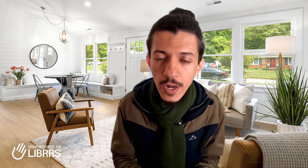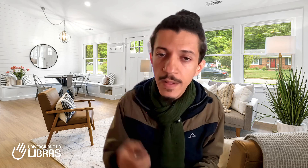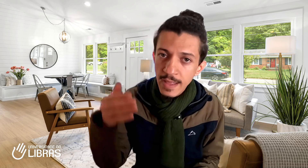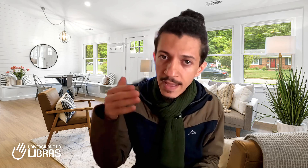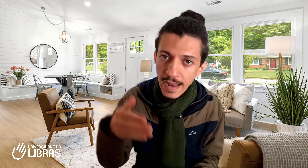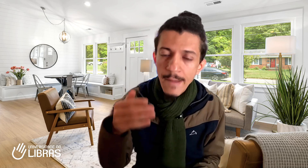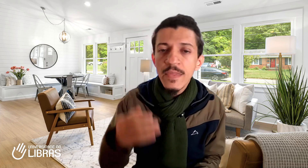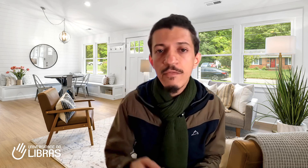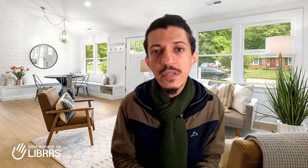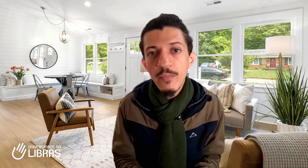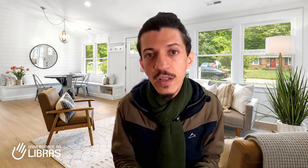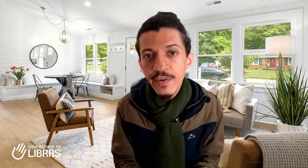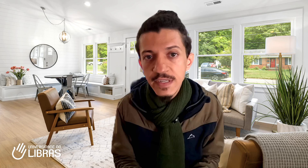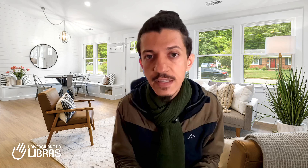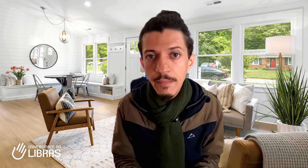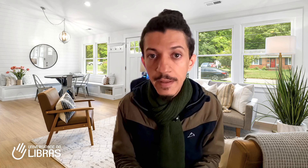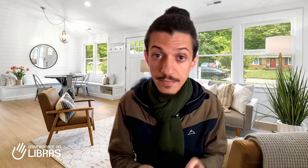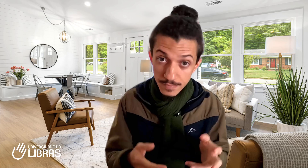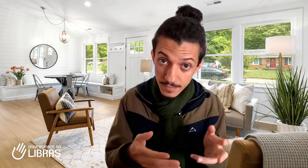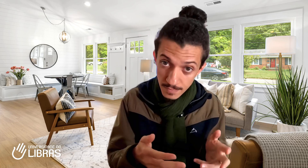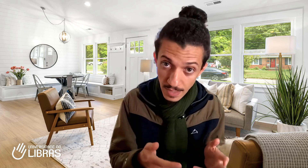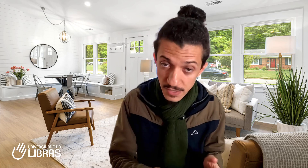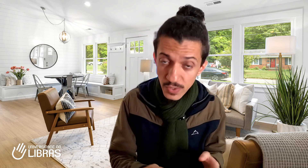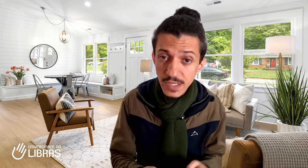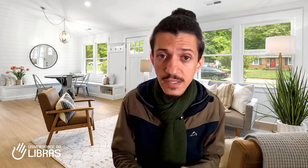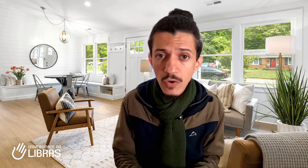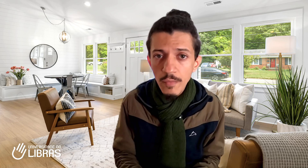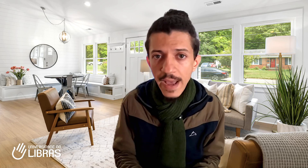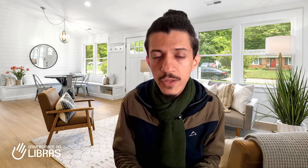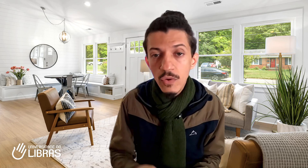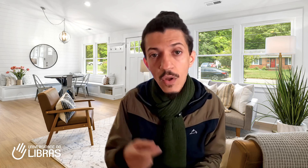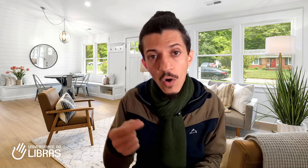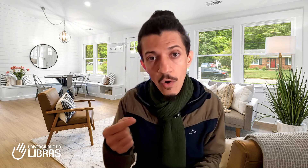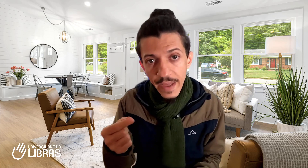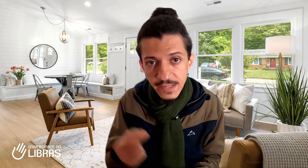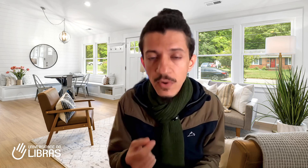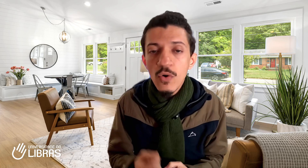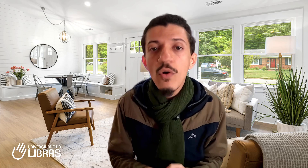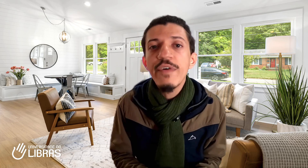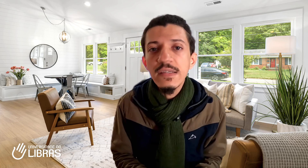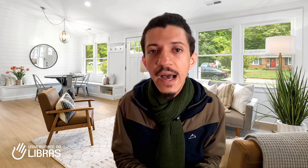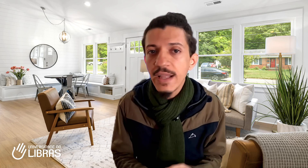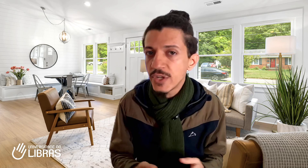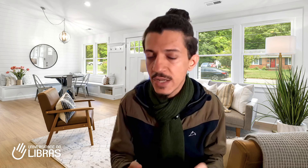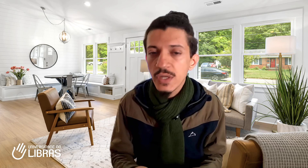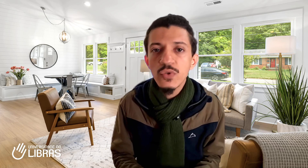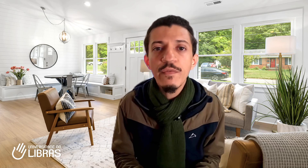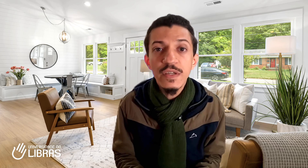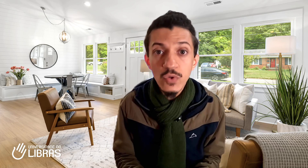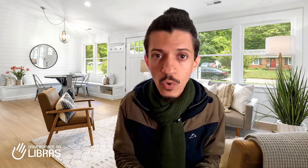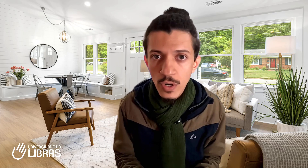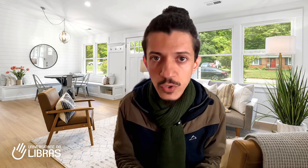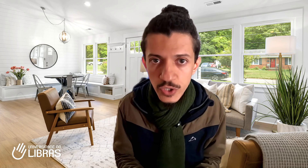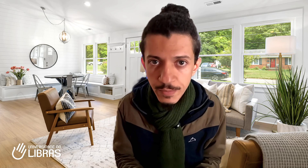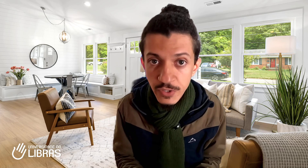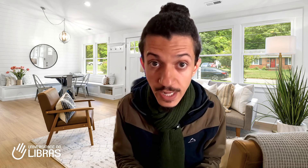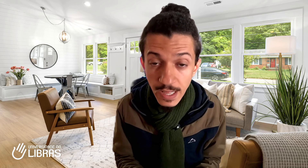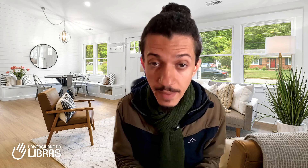e lá você pode fazer também a sua inscrição no método ou mesmo conversar e tirar suas dúvidas com o nosso time diretamente